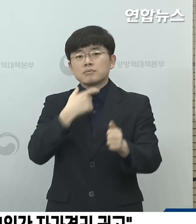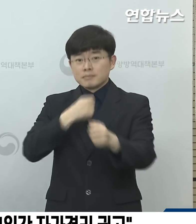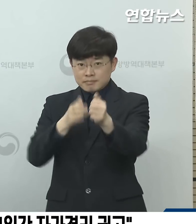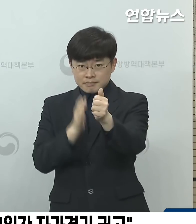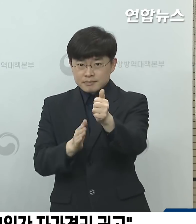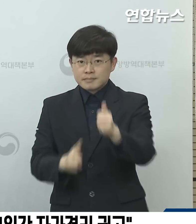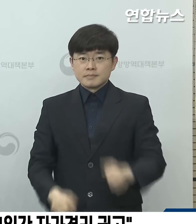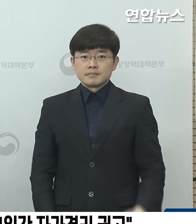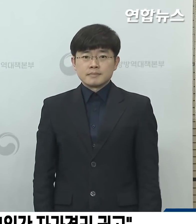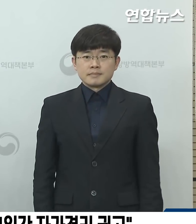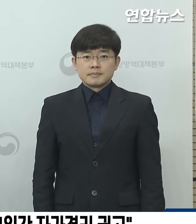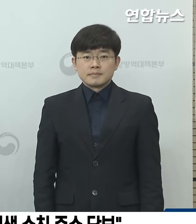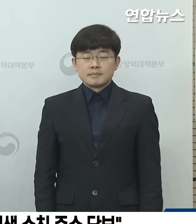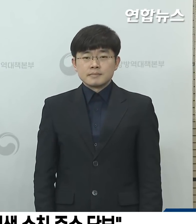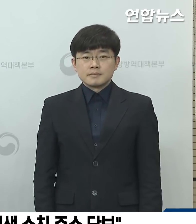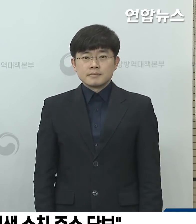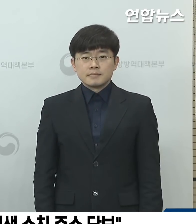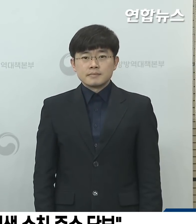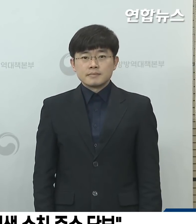드립니다.